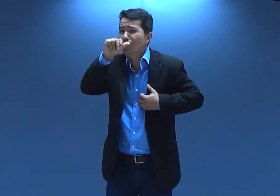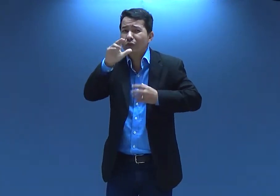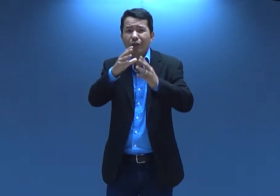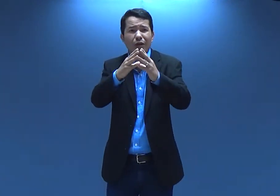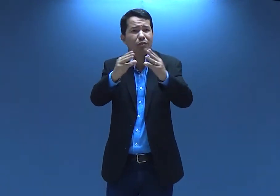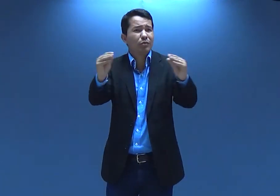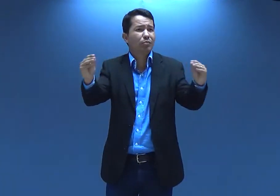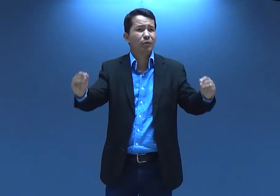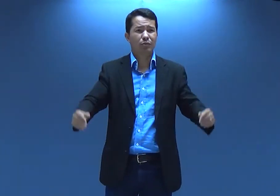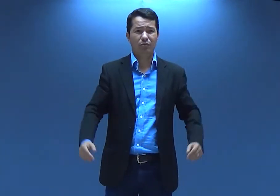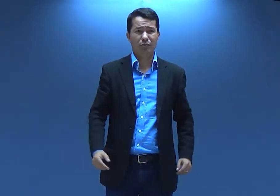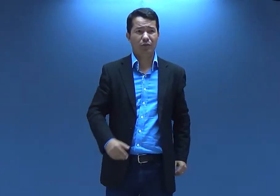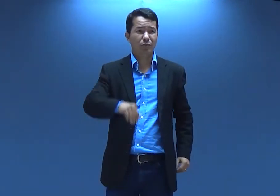Parece que nunca sobe.